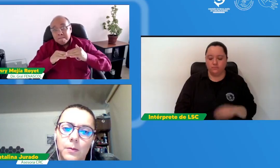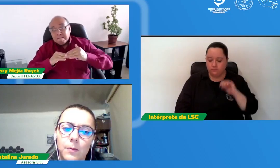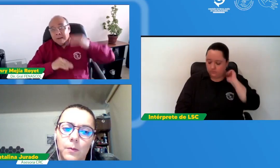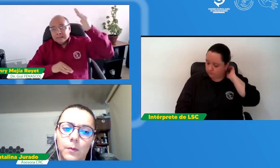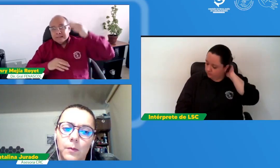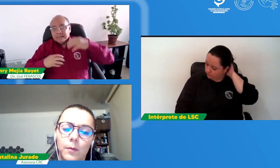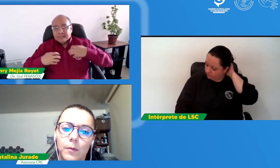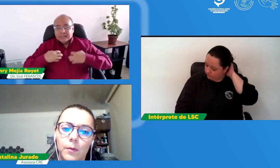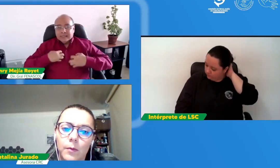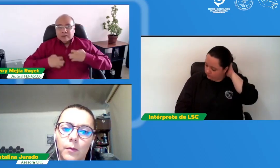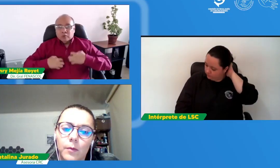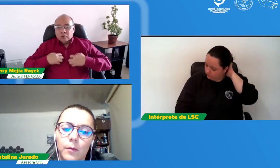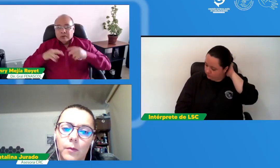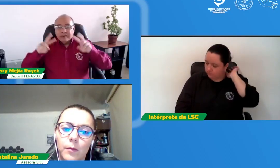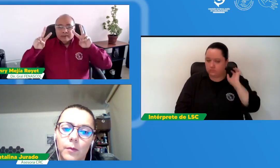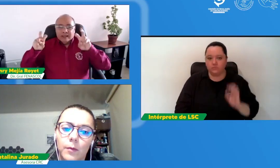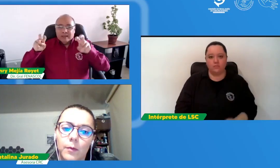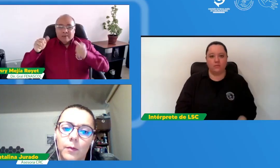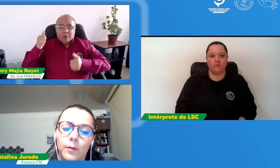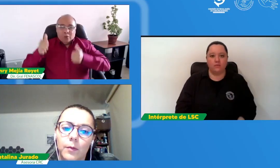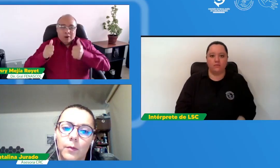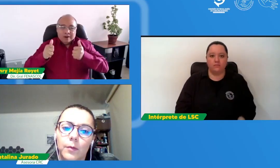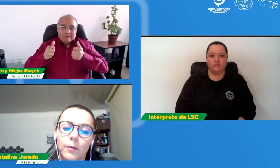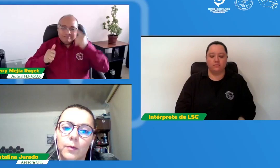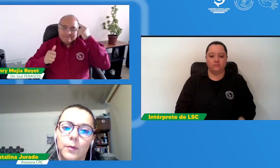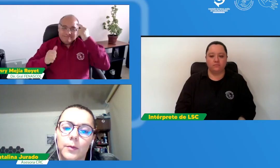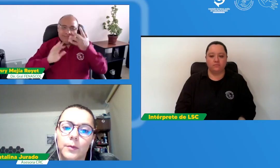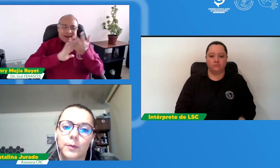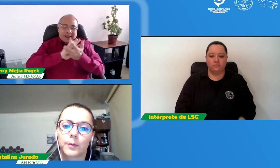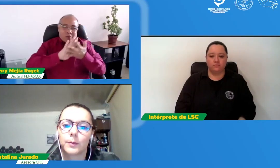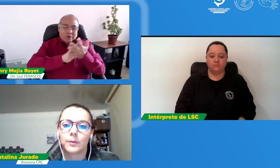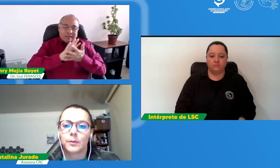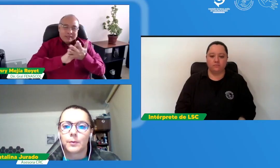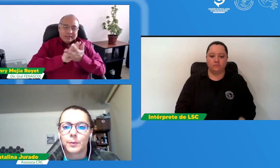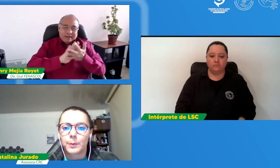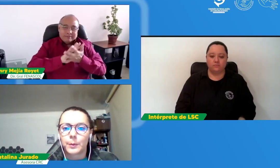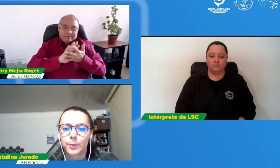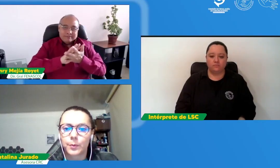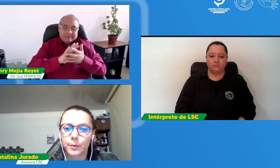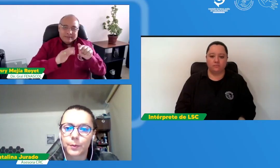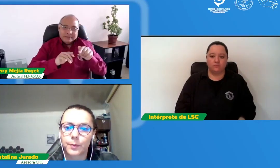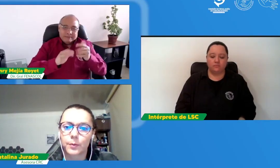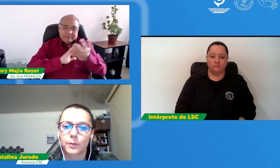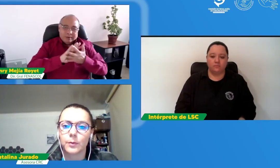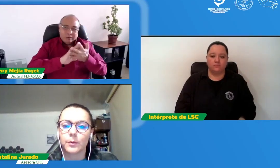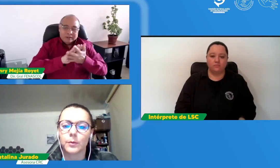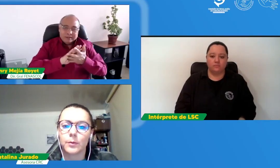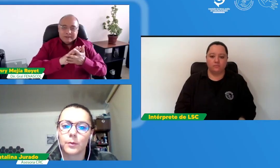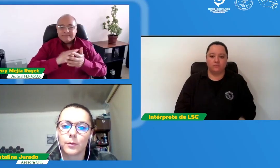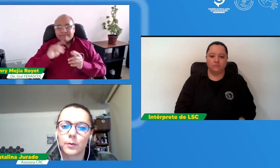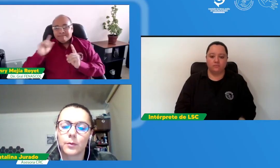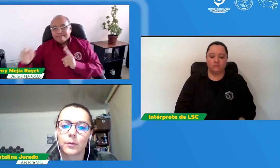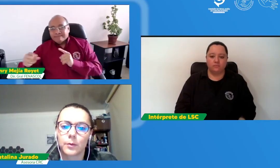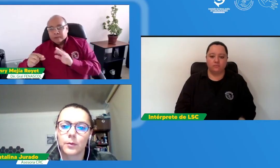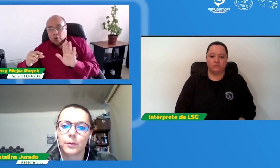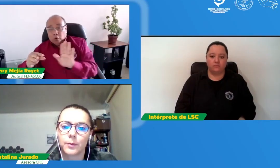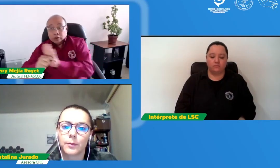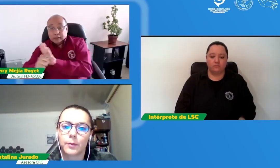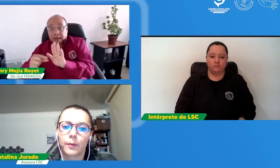antes hemos recibido sobre todo críticas e inquietudes por parte de la comunidad sorda frente al tema de la lengua de